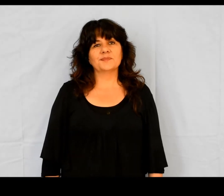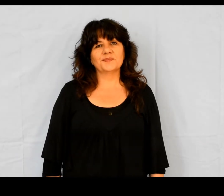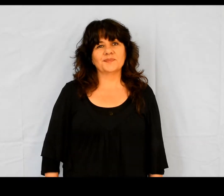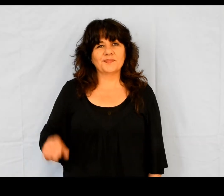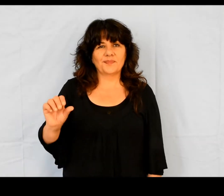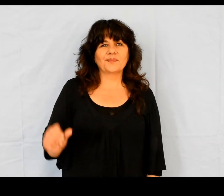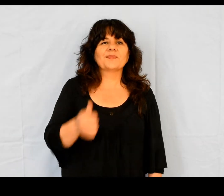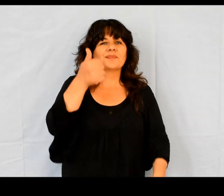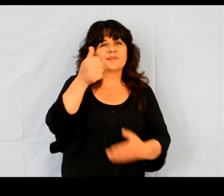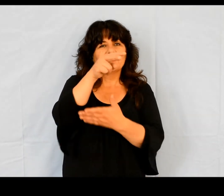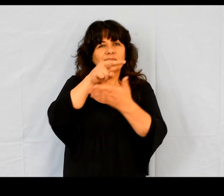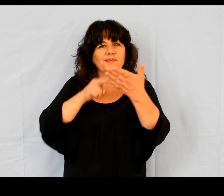1ère lecture